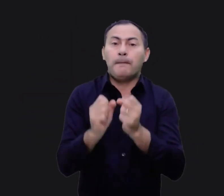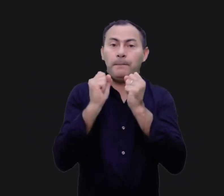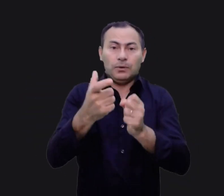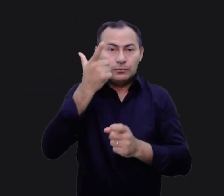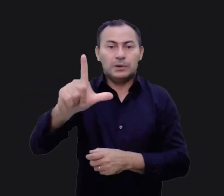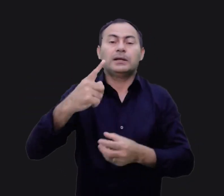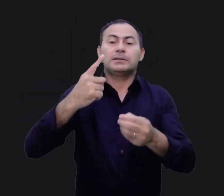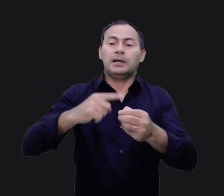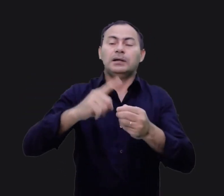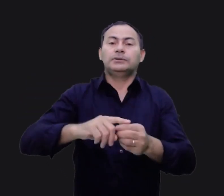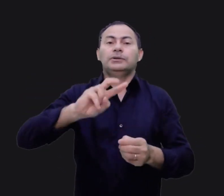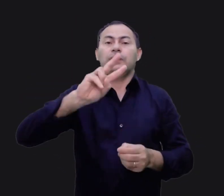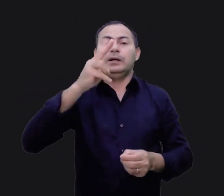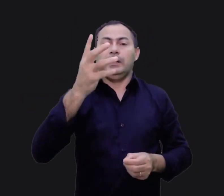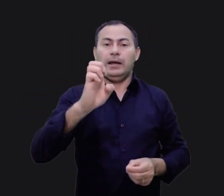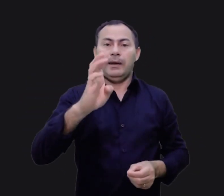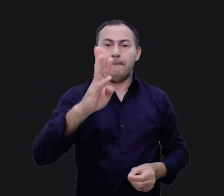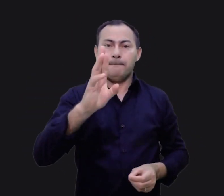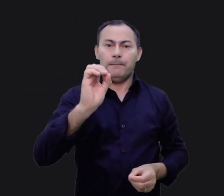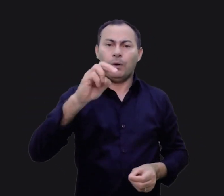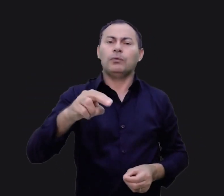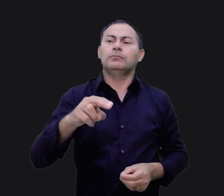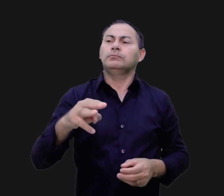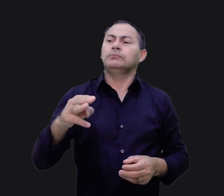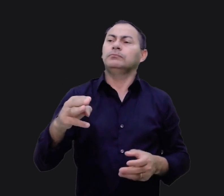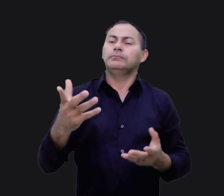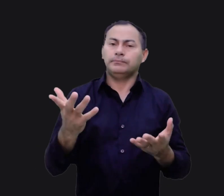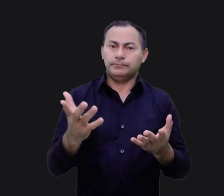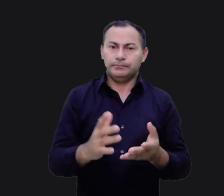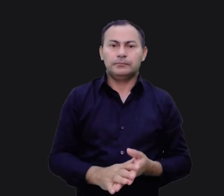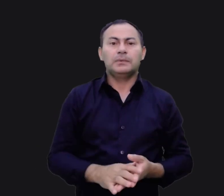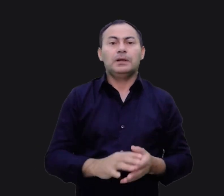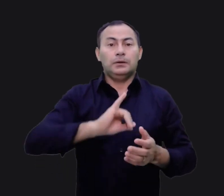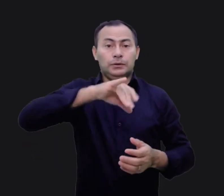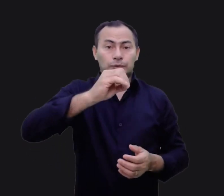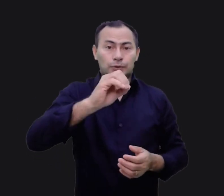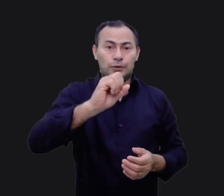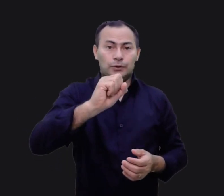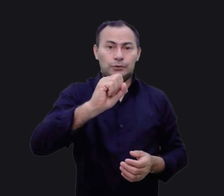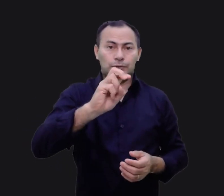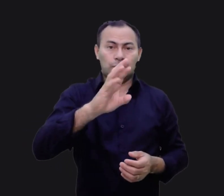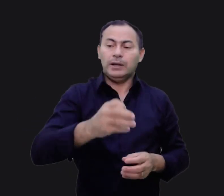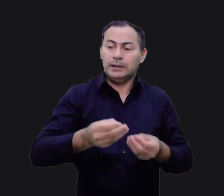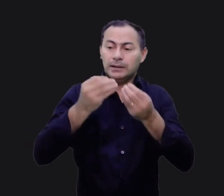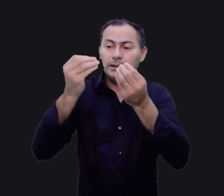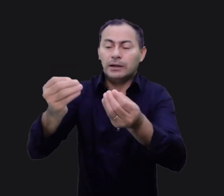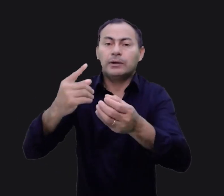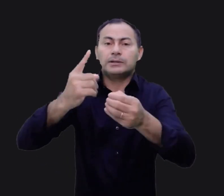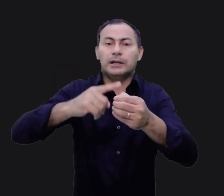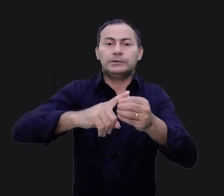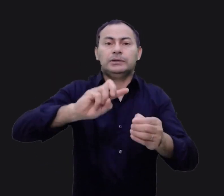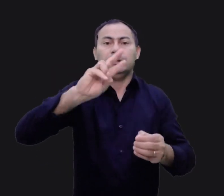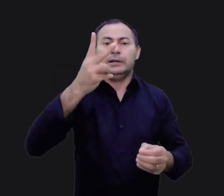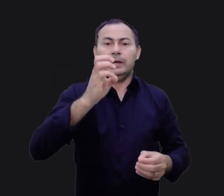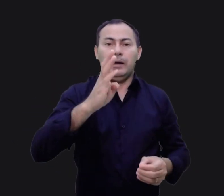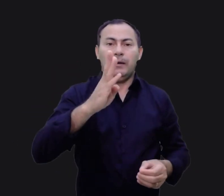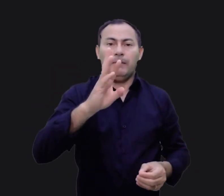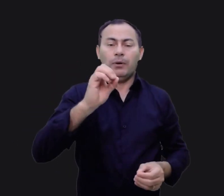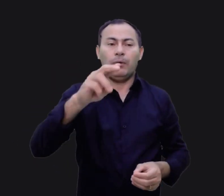e poderei conquistar a cidade de Hebron. Dê-me Hebron. Então Josué deu a cidade de Hebron a Caleb e ele a